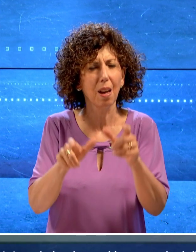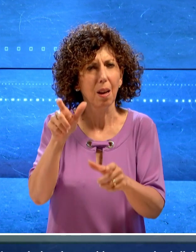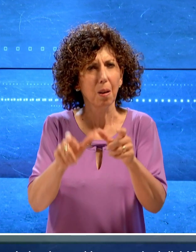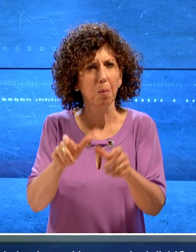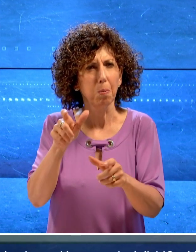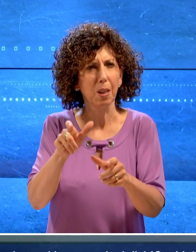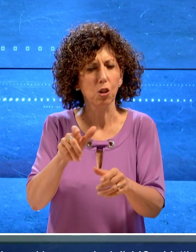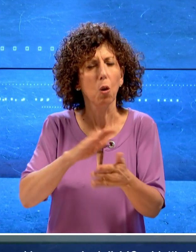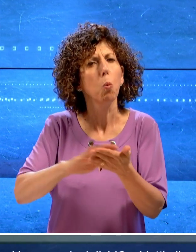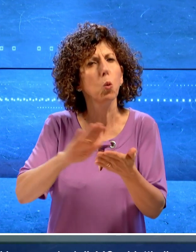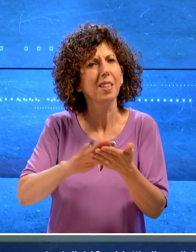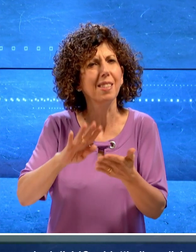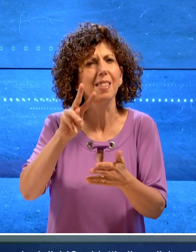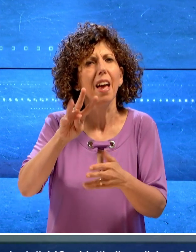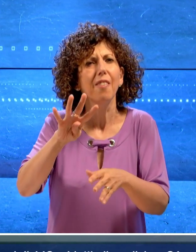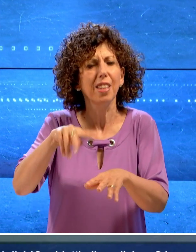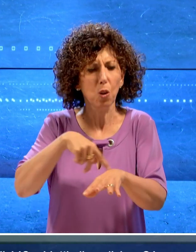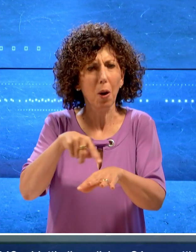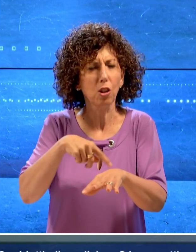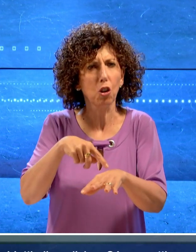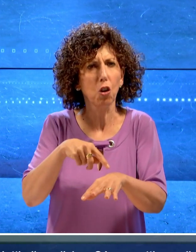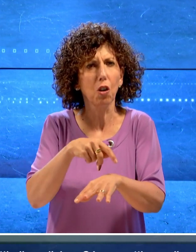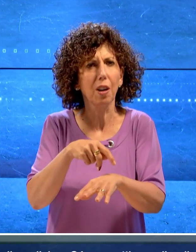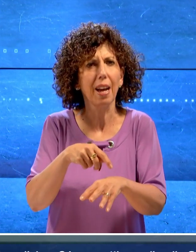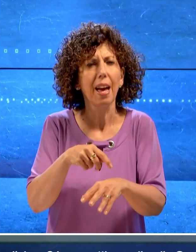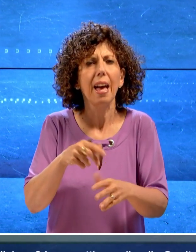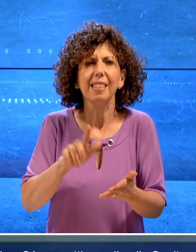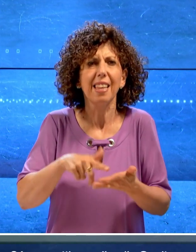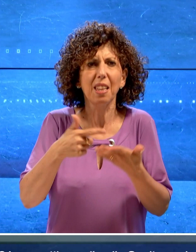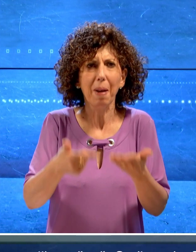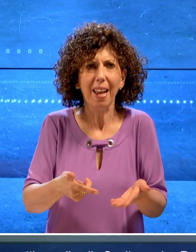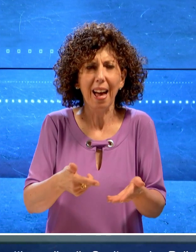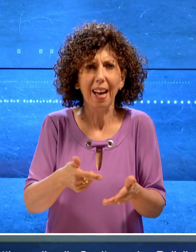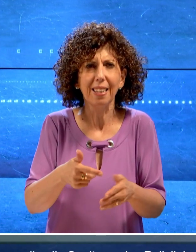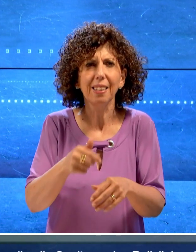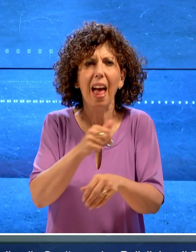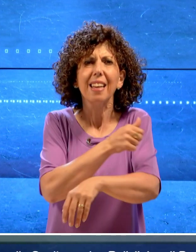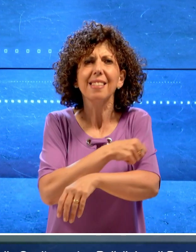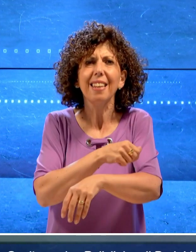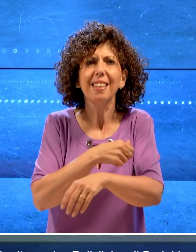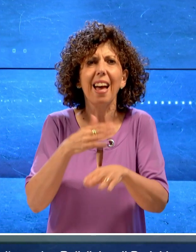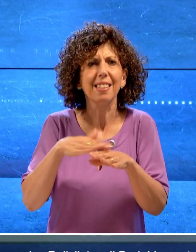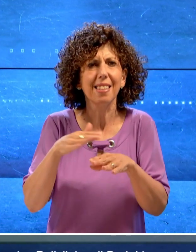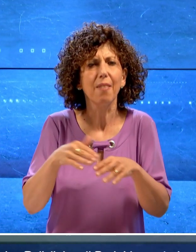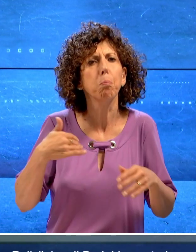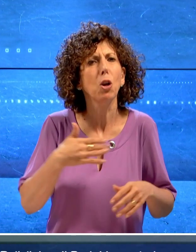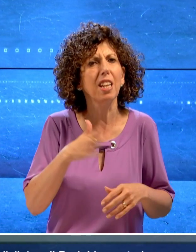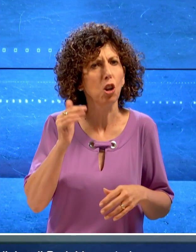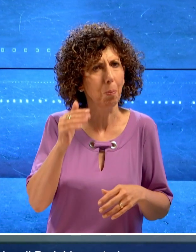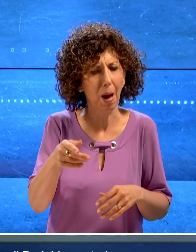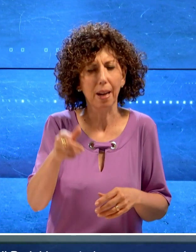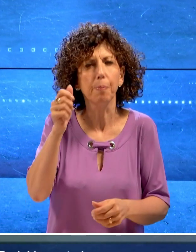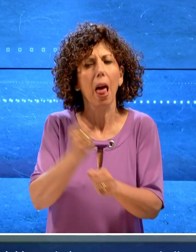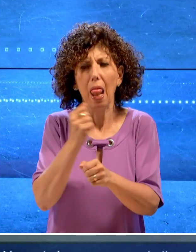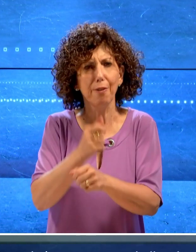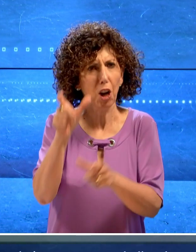24 ore settimanali nella Sanita Service Policlinico di Bari. I lavoratori avranno un